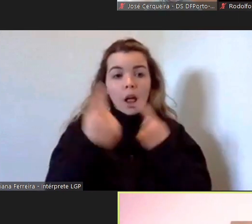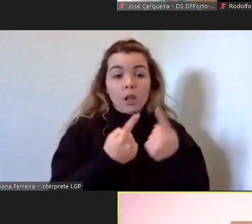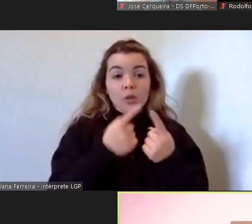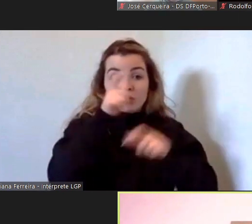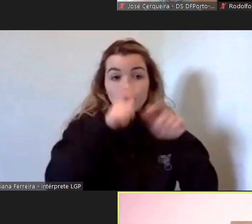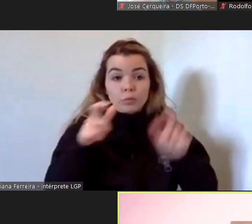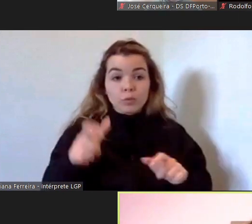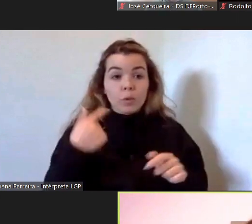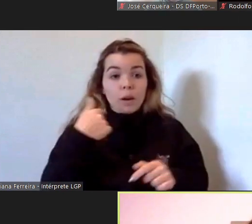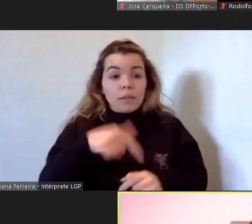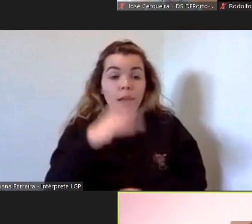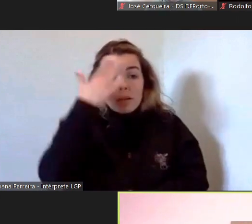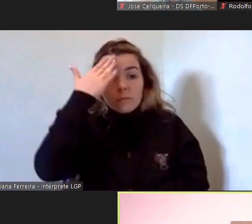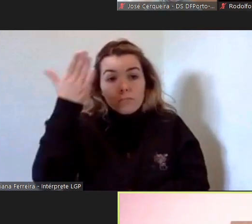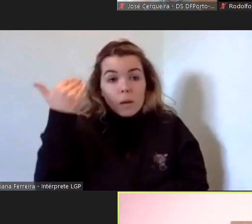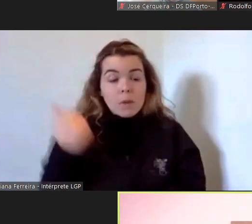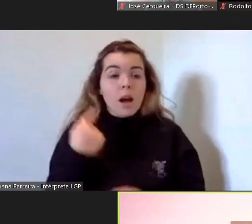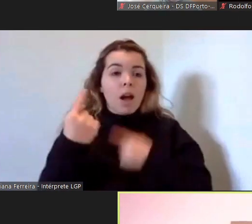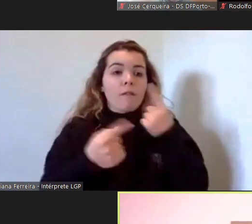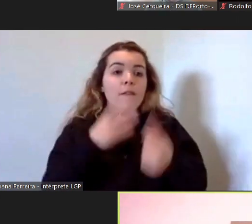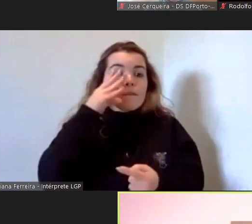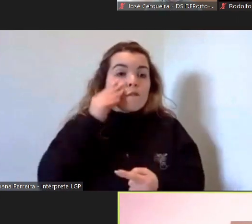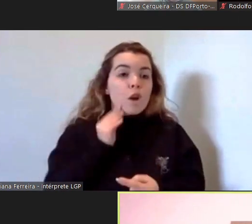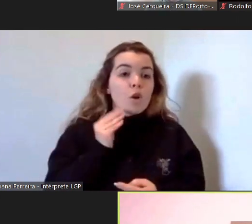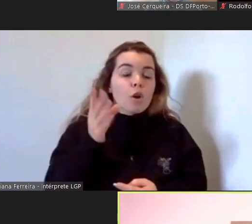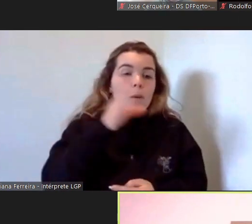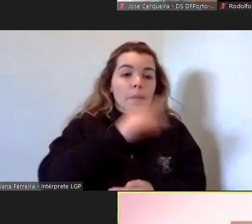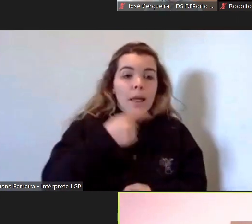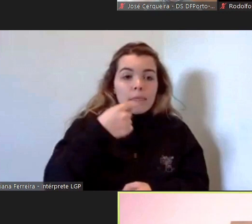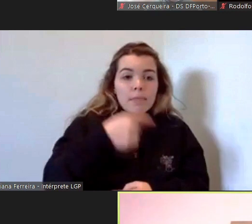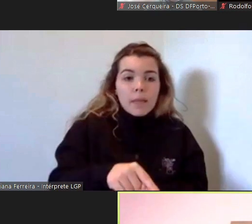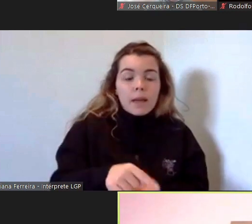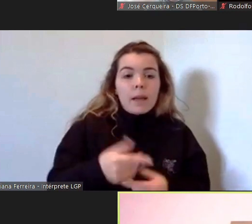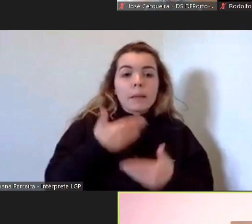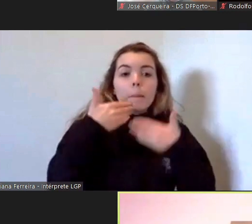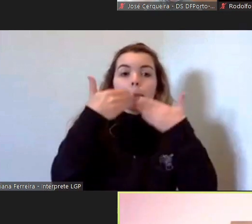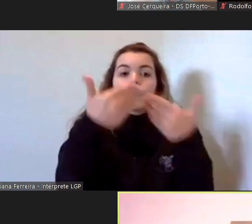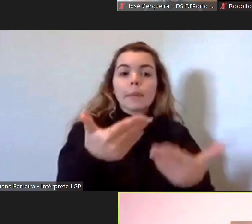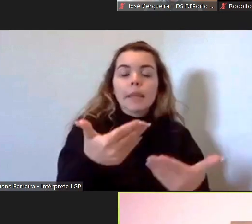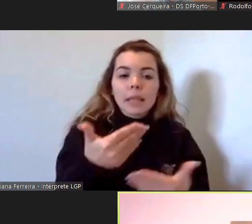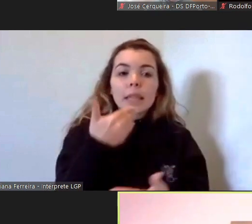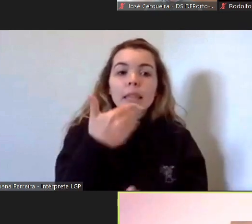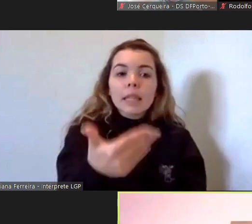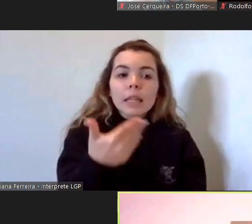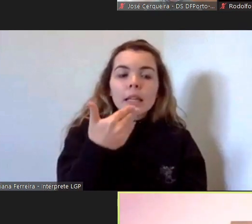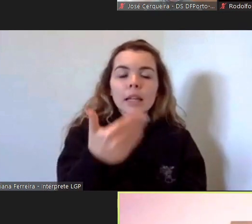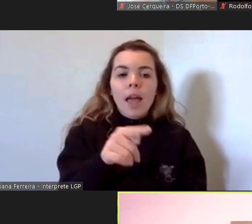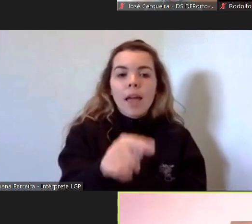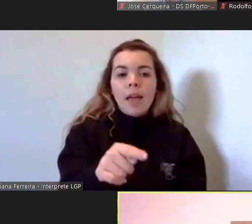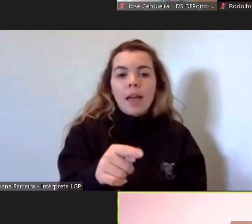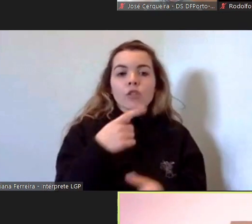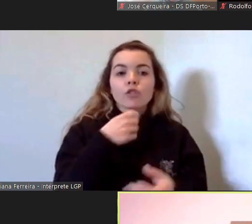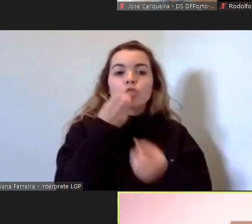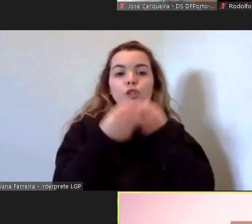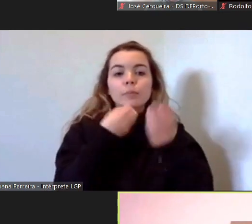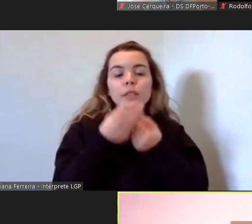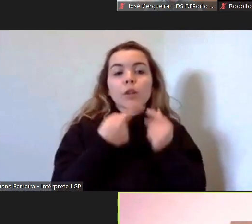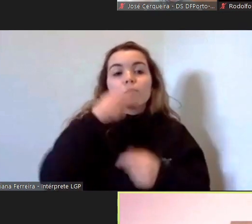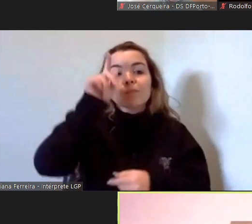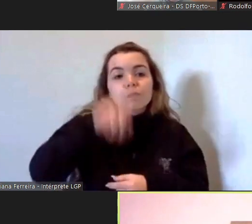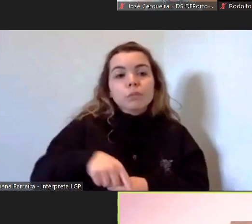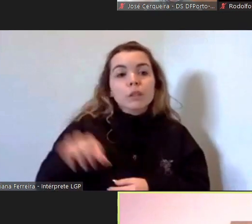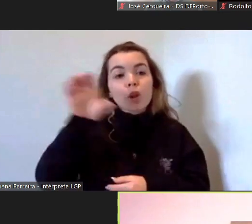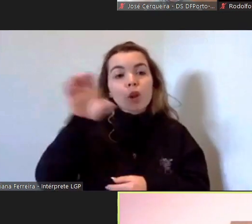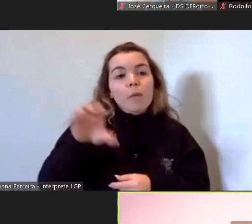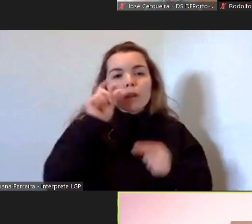vezes ficam mais inibidas de solicitar esta explicação de uma forma mais